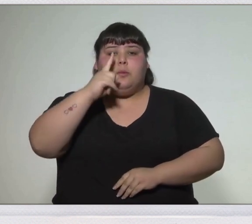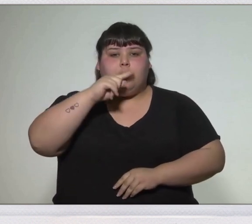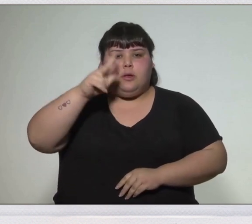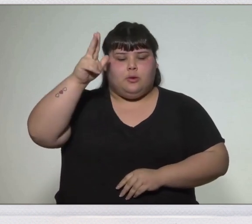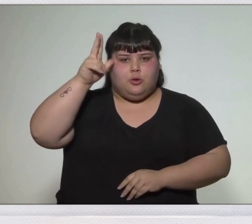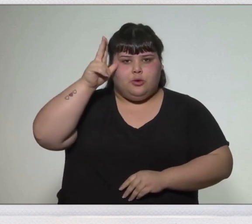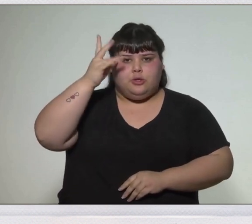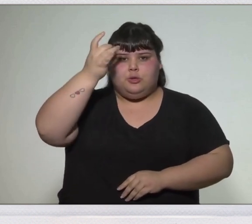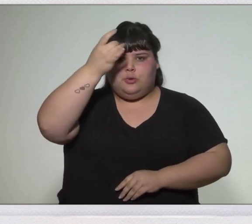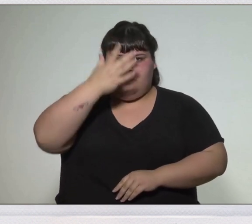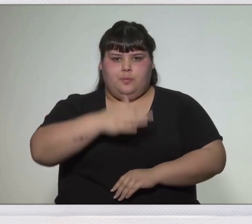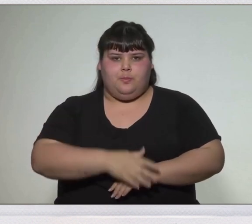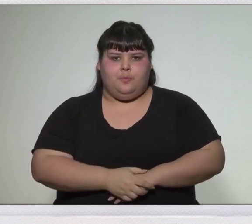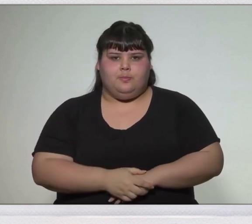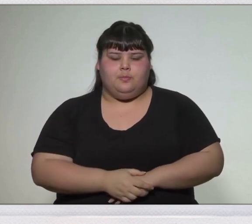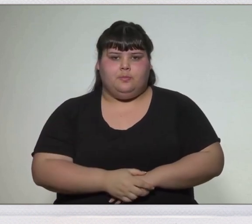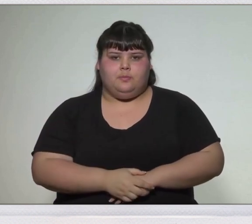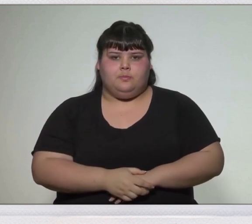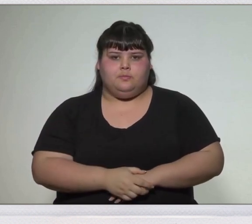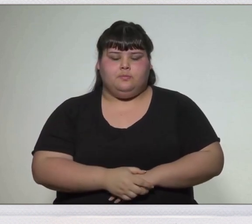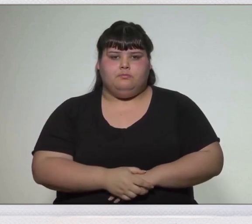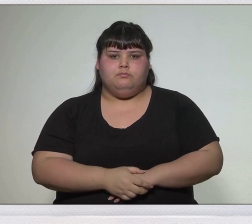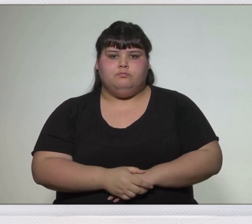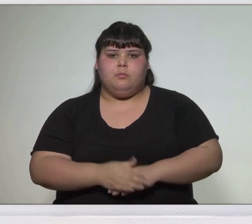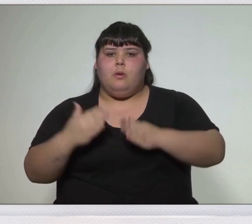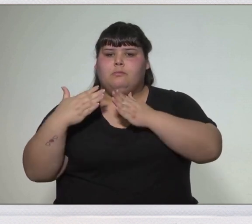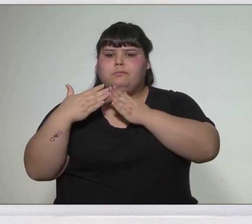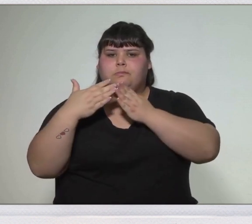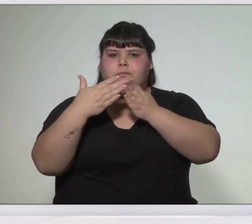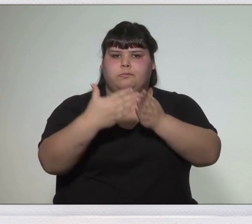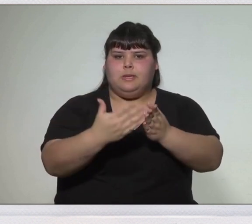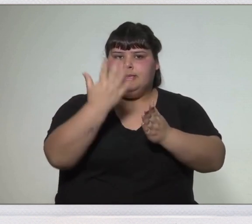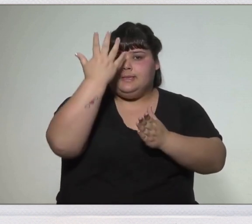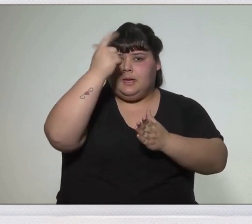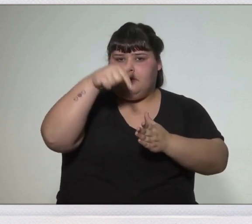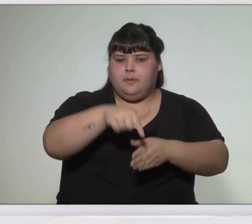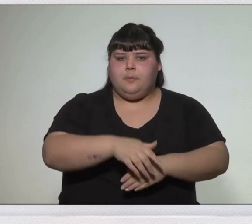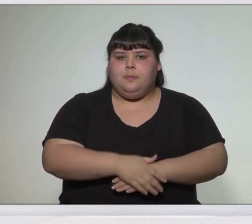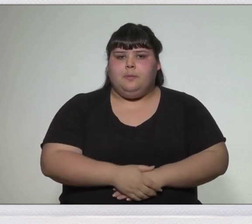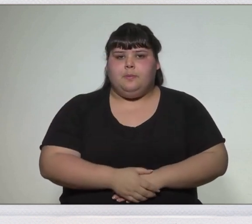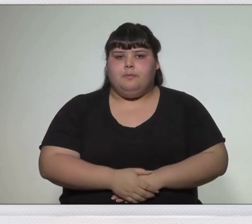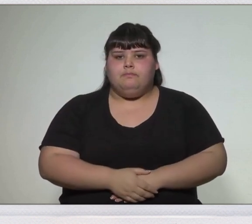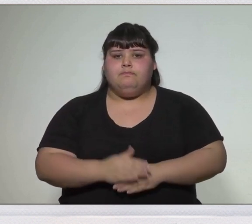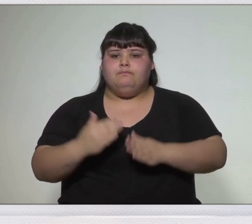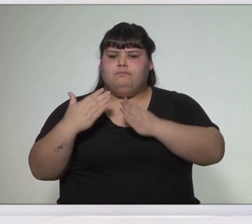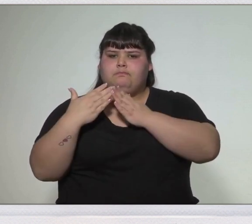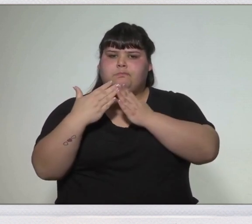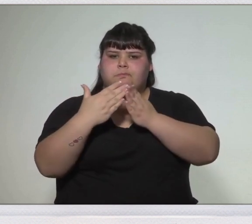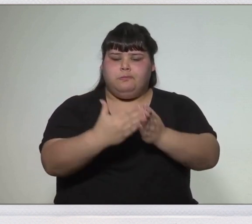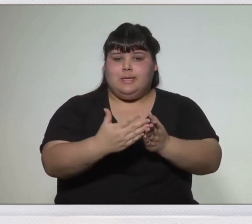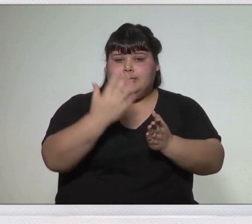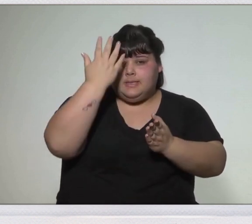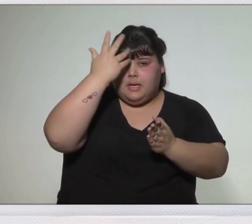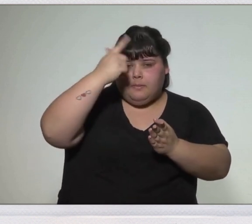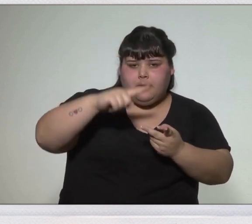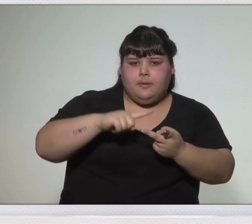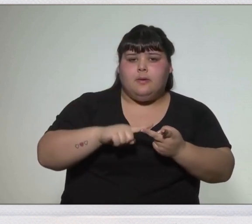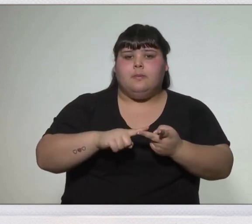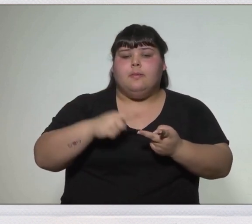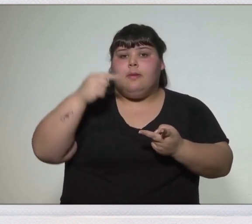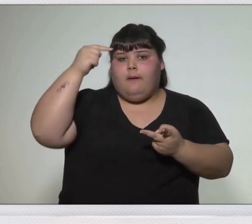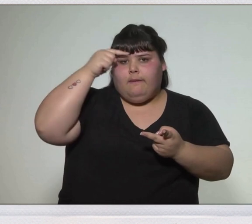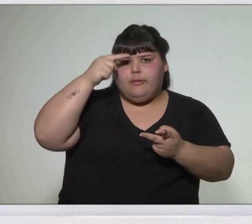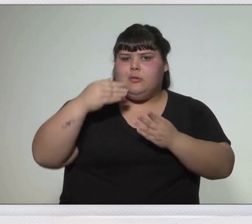9 de marzo de 1812. Llegada de San Martín. San